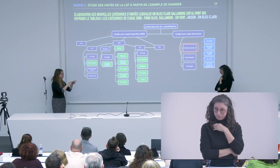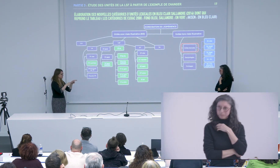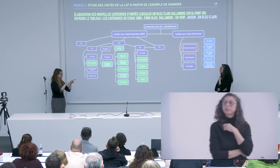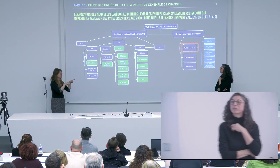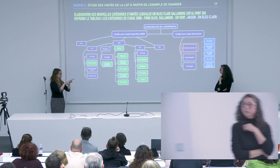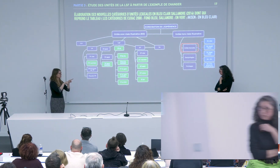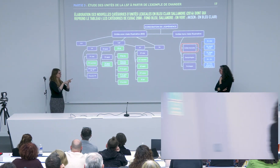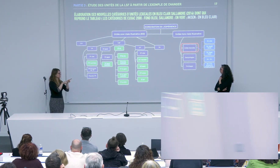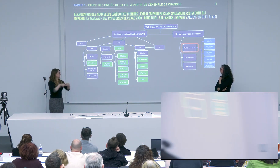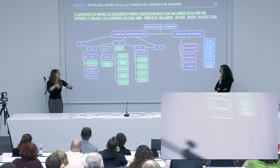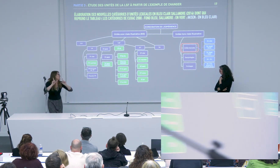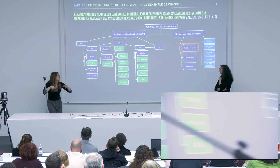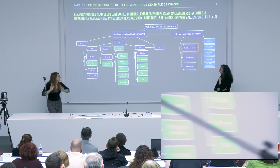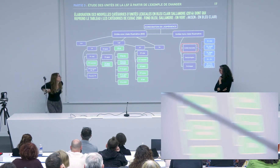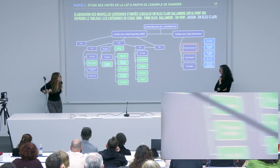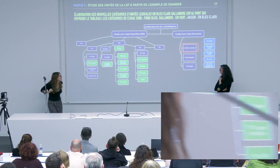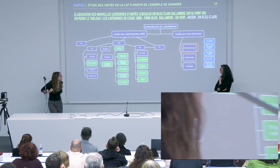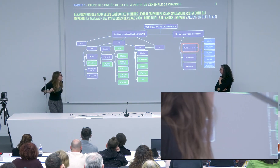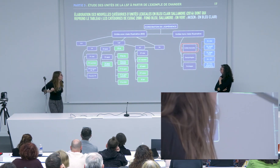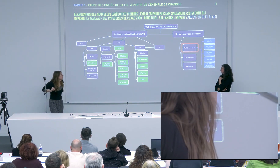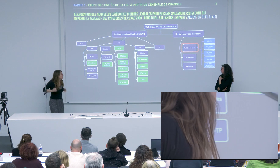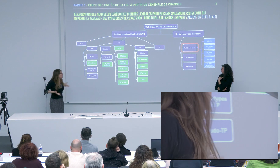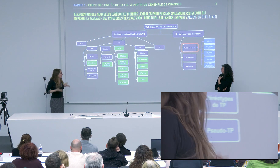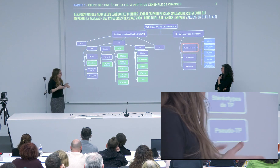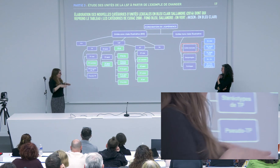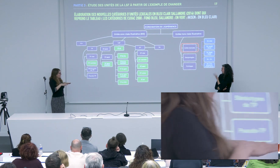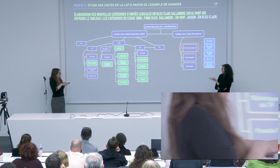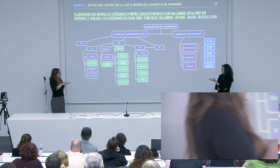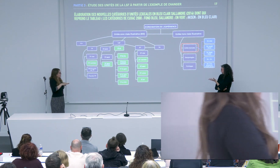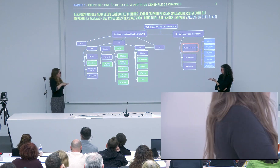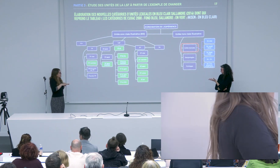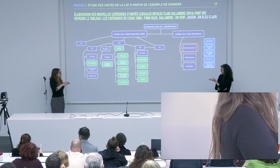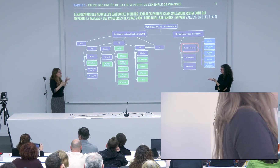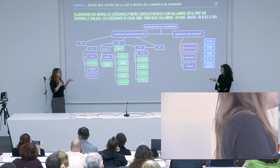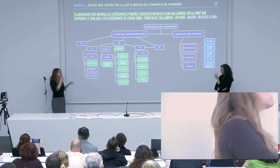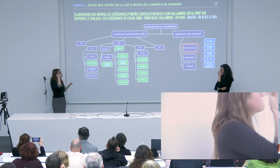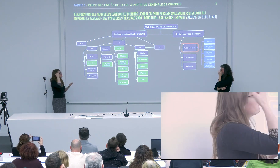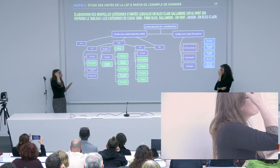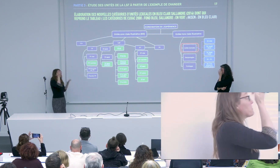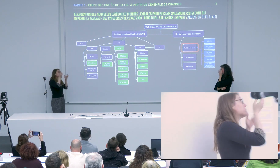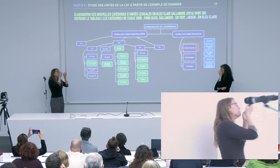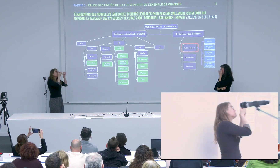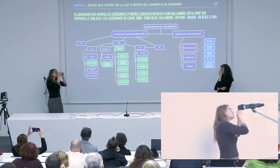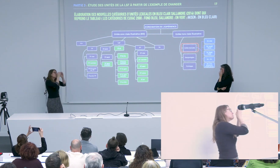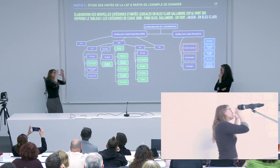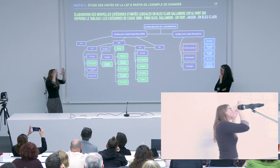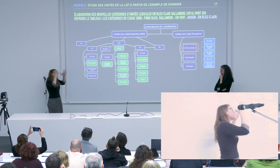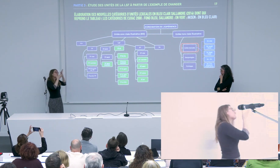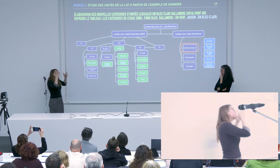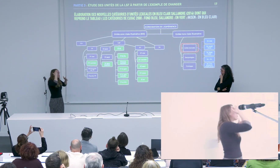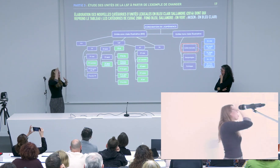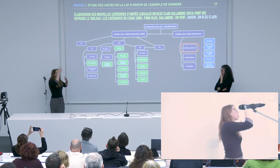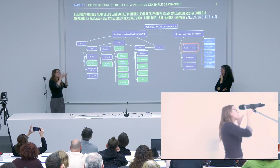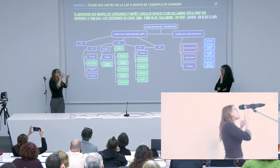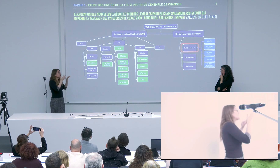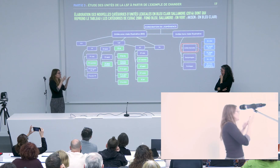Donc j'ai vu dans ta thèse que tu disais que tu ajoutais beaucoup de choses pour les UL et je sentais que les UT étaient un peu laissées de côté, donc